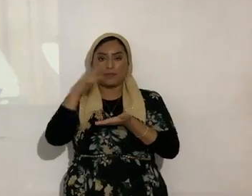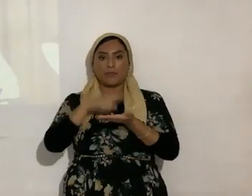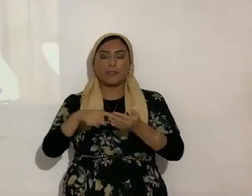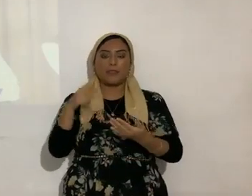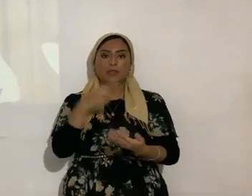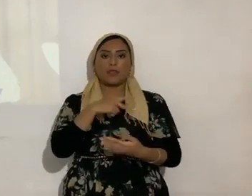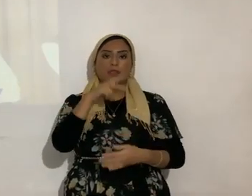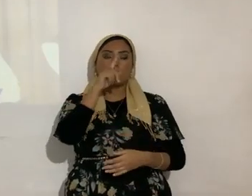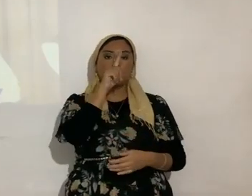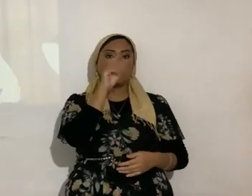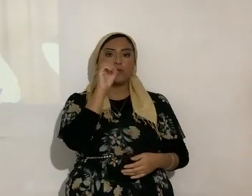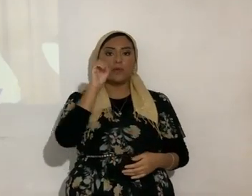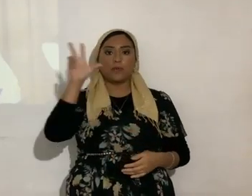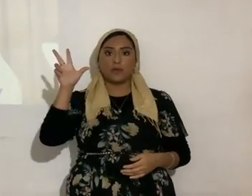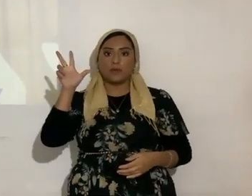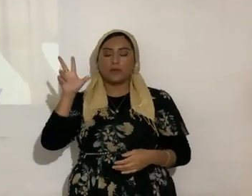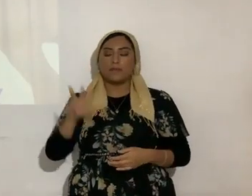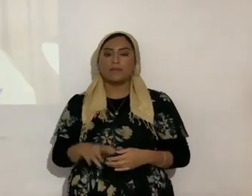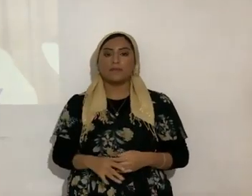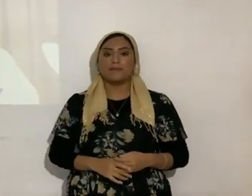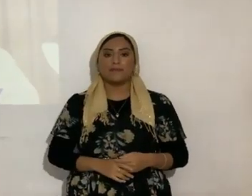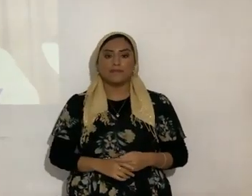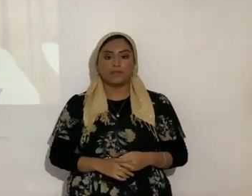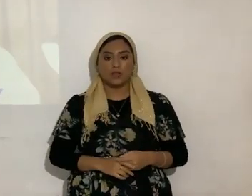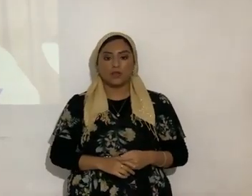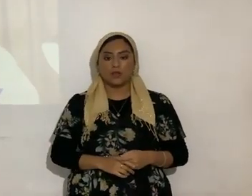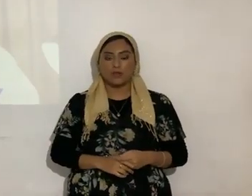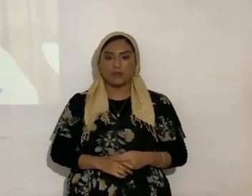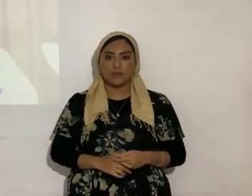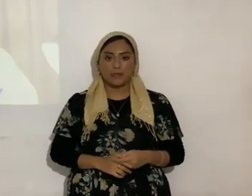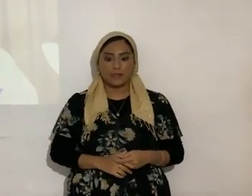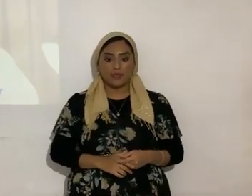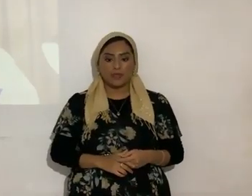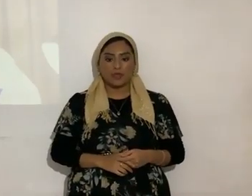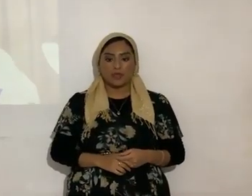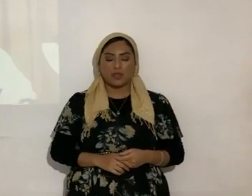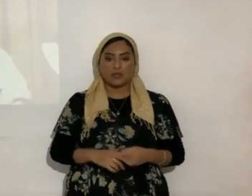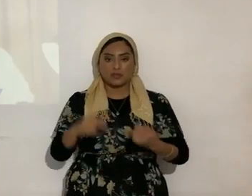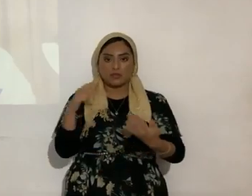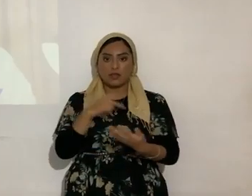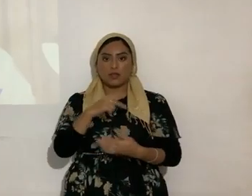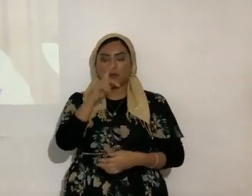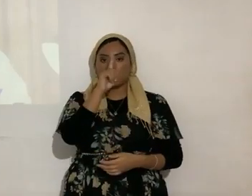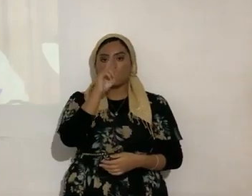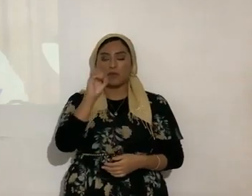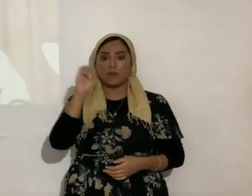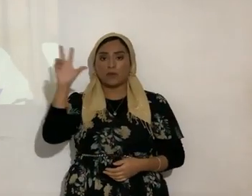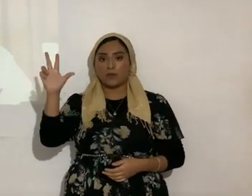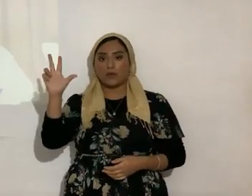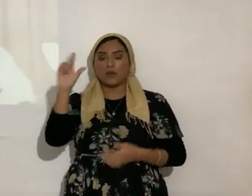Salmo 103, aleluya. Salmo 103, el verso 3,